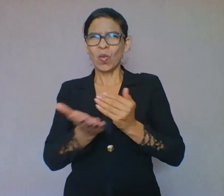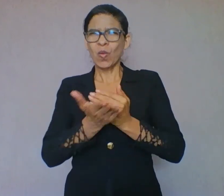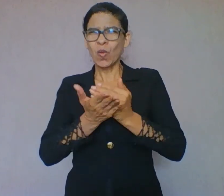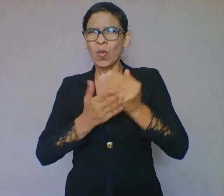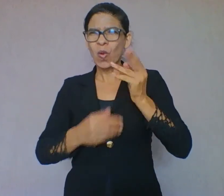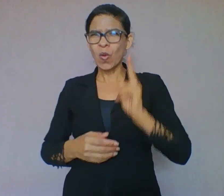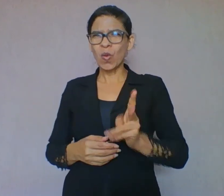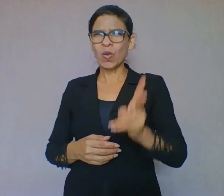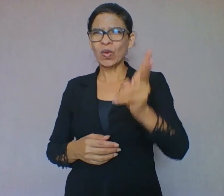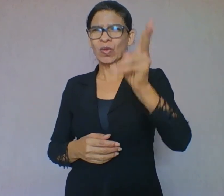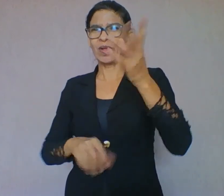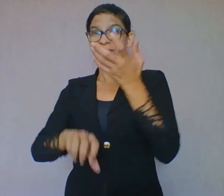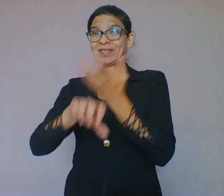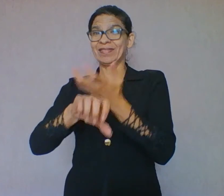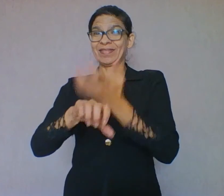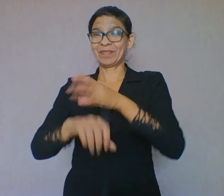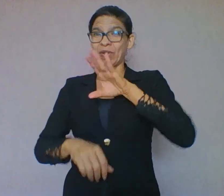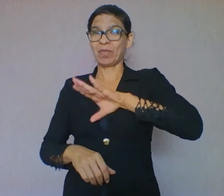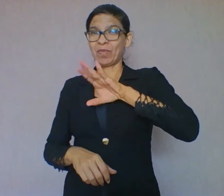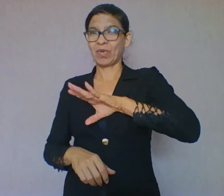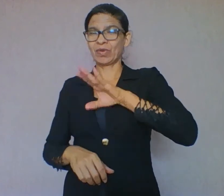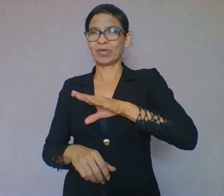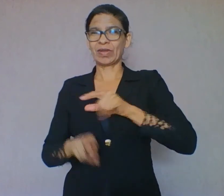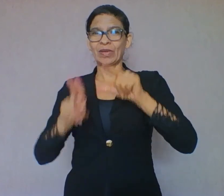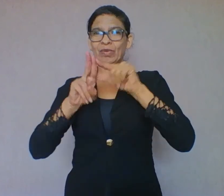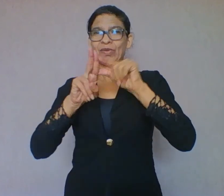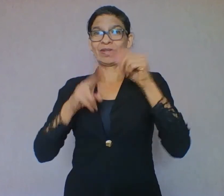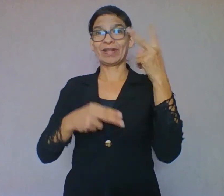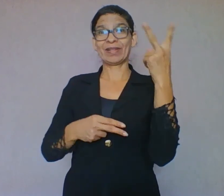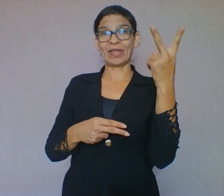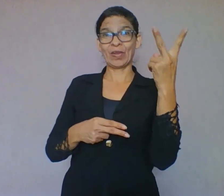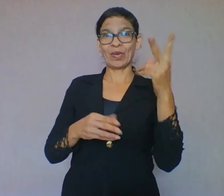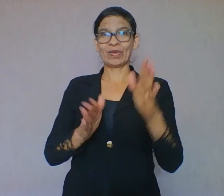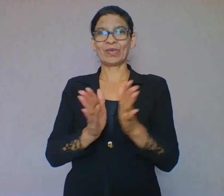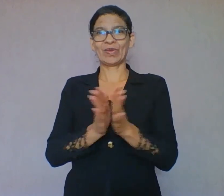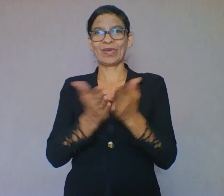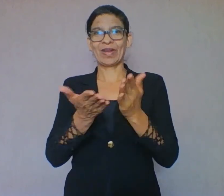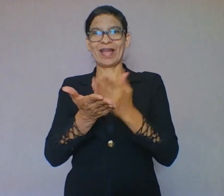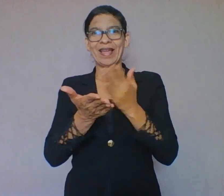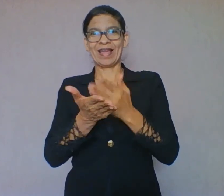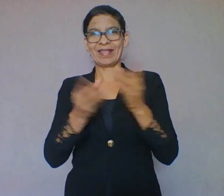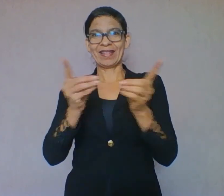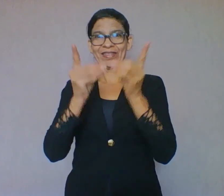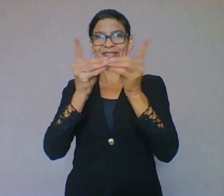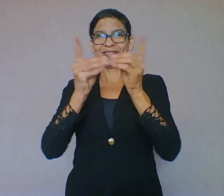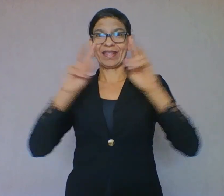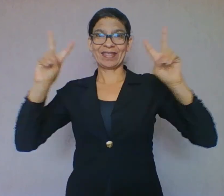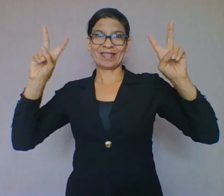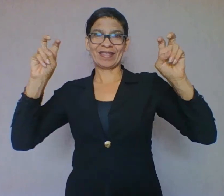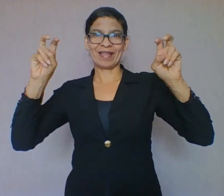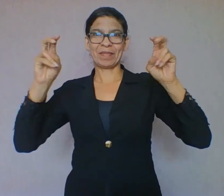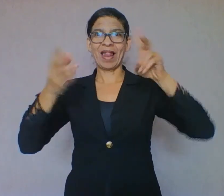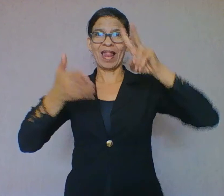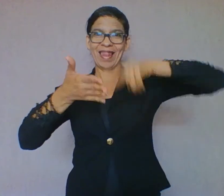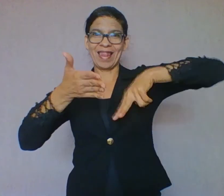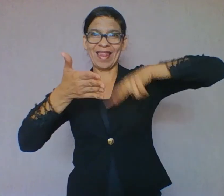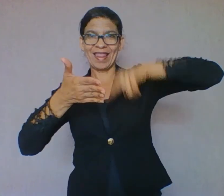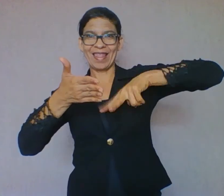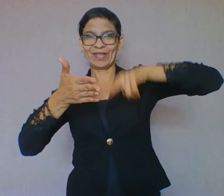disciplina e hoje ficaremos com a segunda unidade do Caderno Didático, que é sobre leitura. Antes de iniciar, gostaria de fazer um